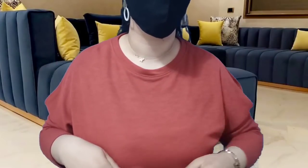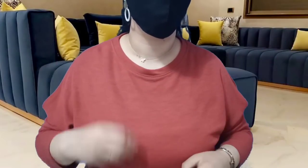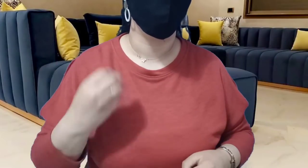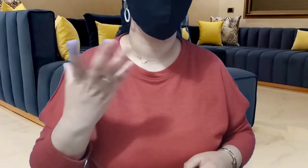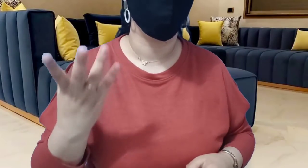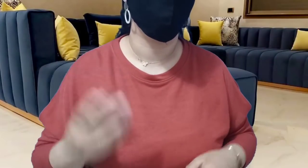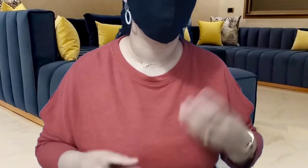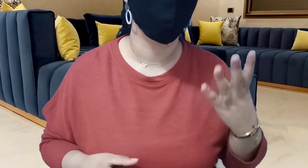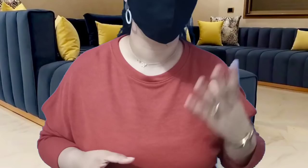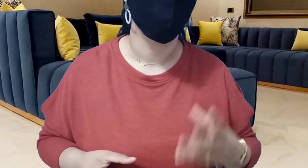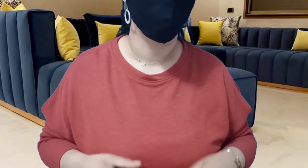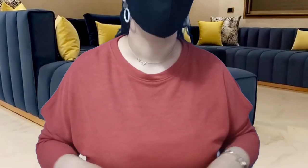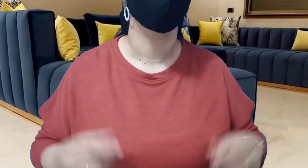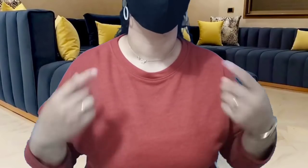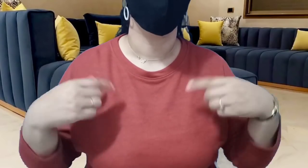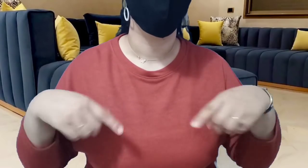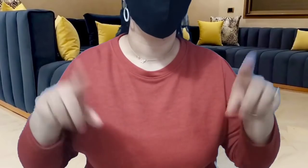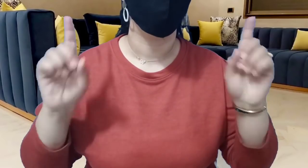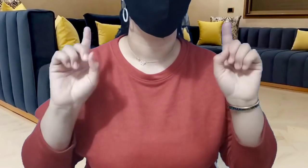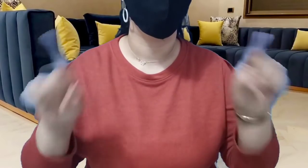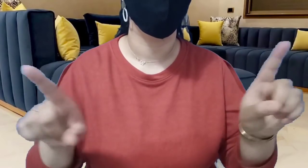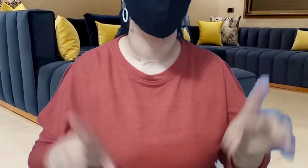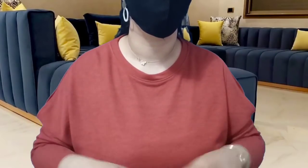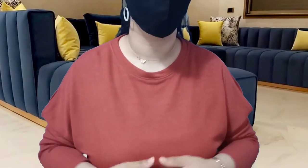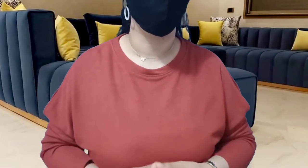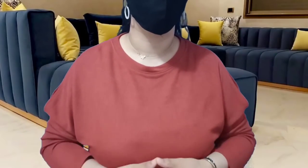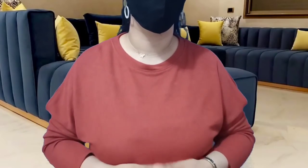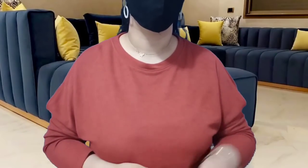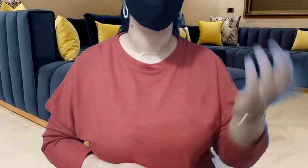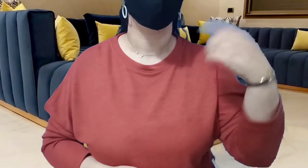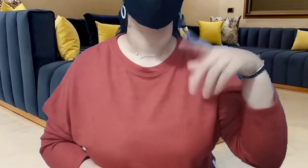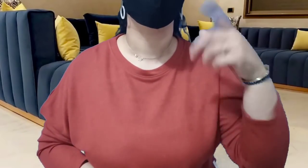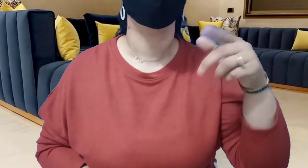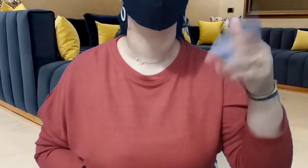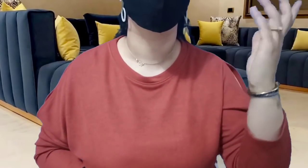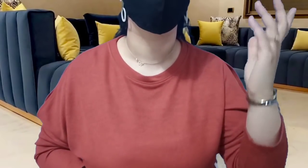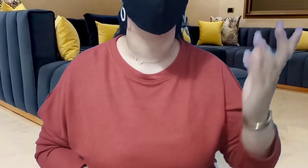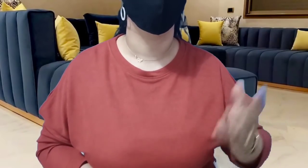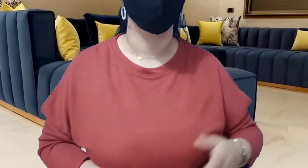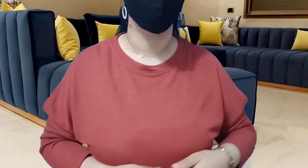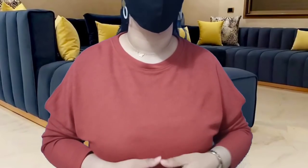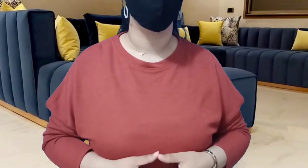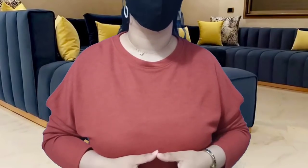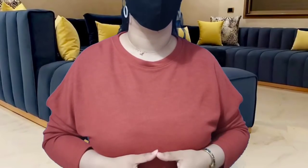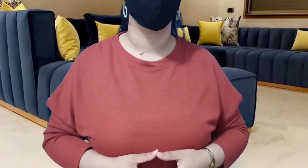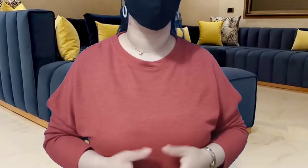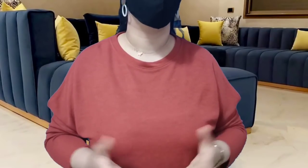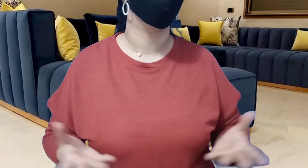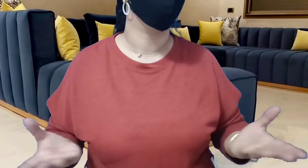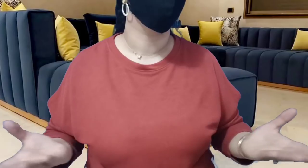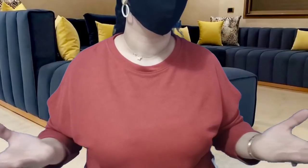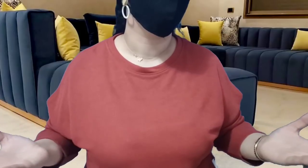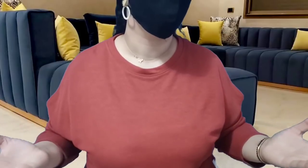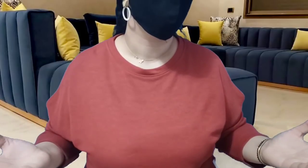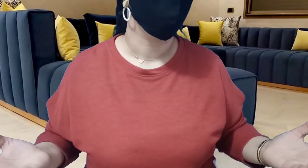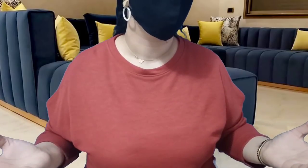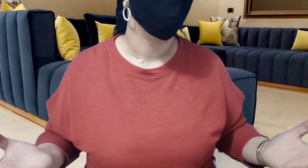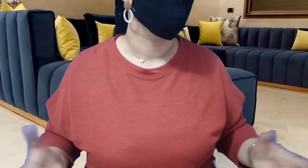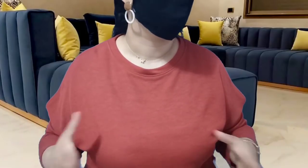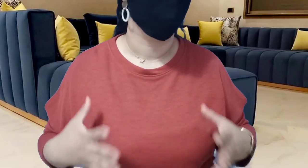أمها وأخوتها ولا القهرة تبقى تابعها وهي مطلقة منك هادا رأي ماشي غير مريض أخوتي